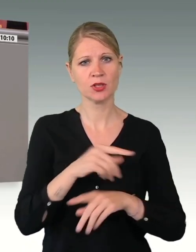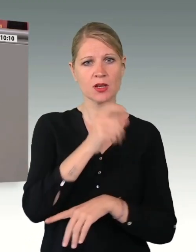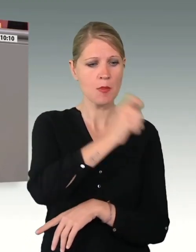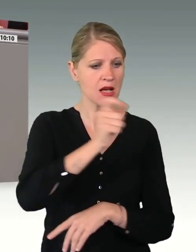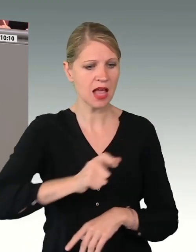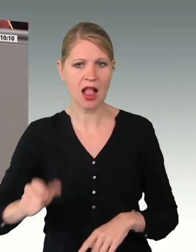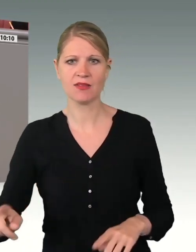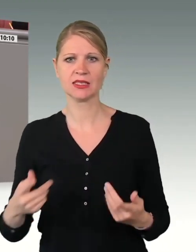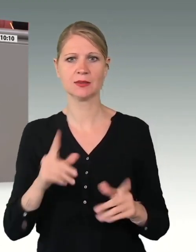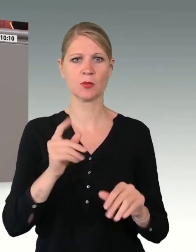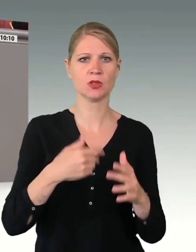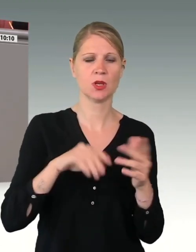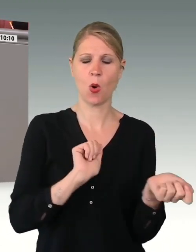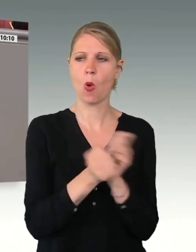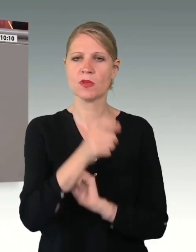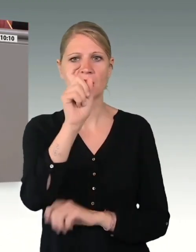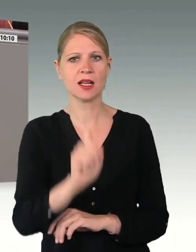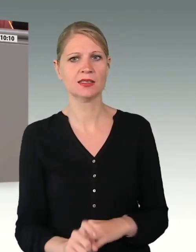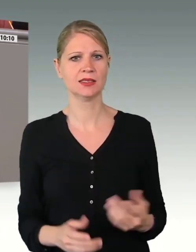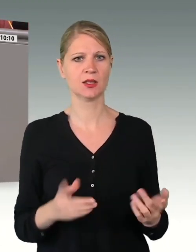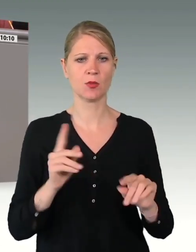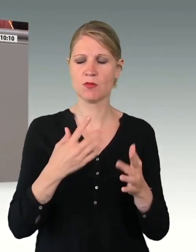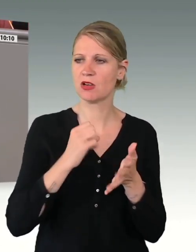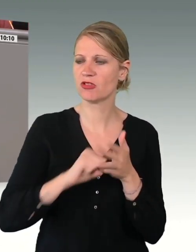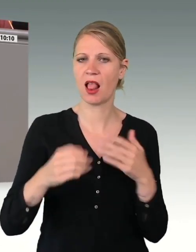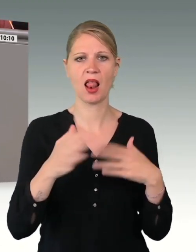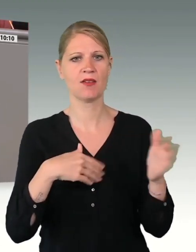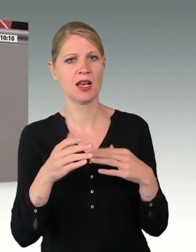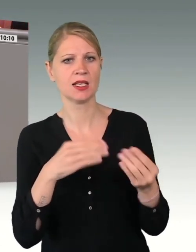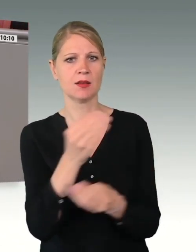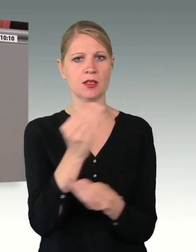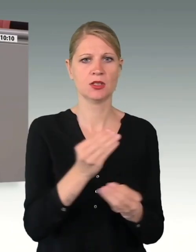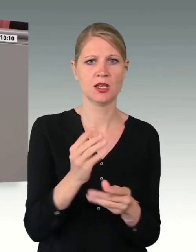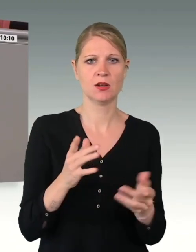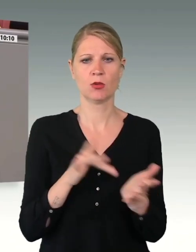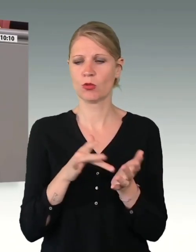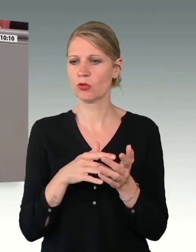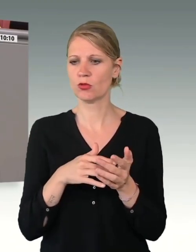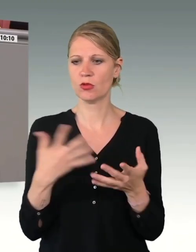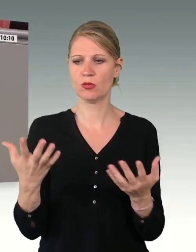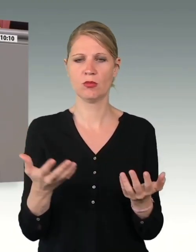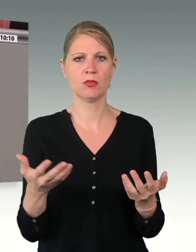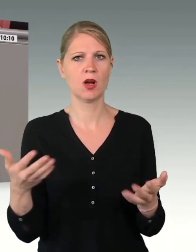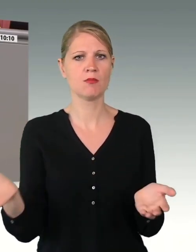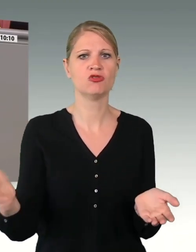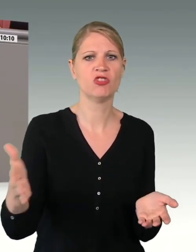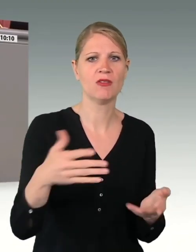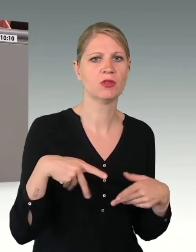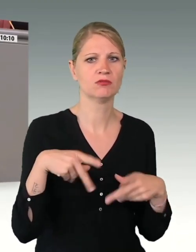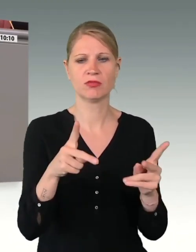an die normalen Beschaffungswege halten, die mittlerweile mehrere Jahre dauern können. Bis dahin ist eine